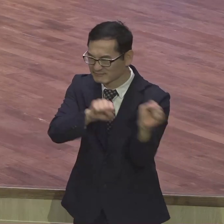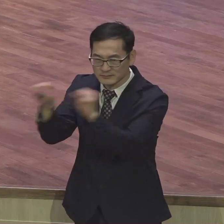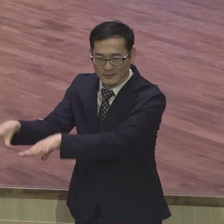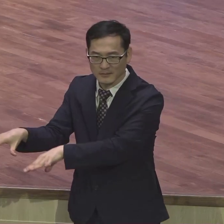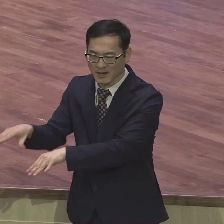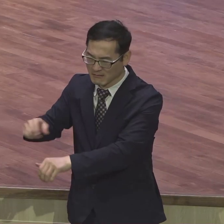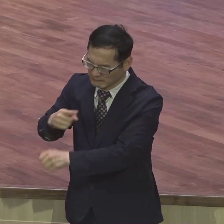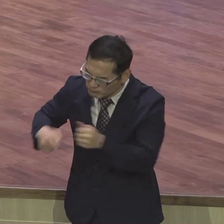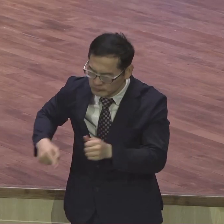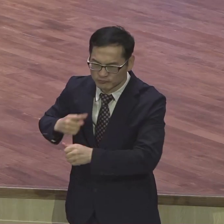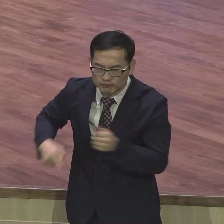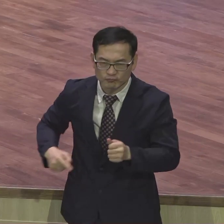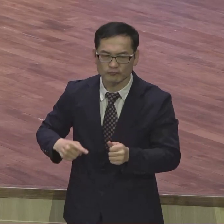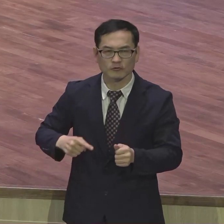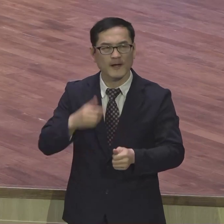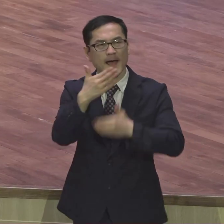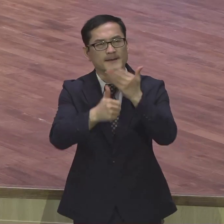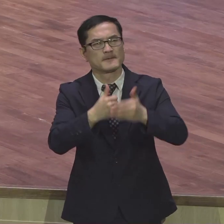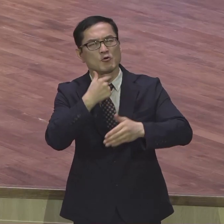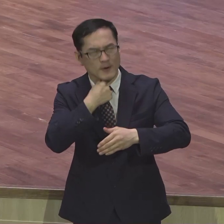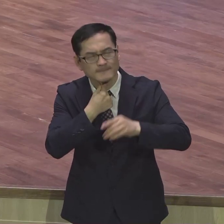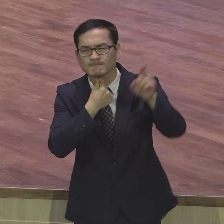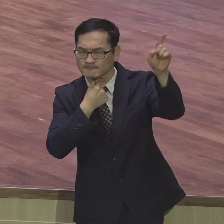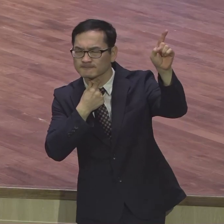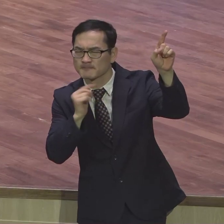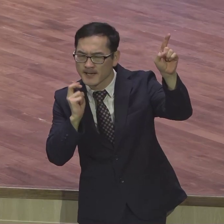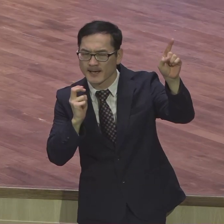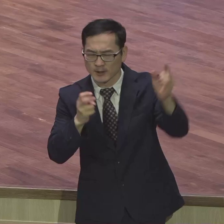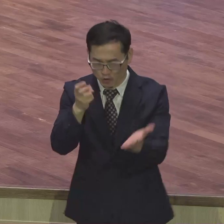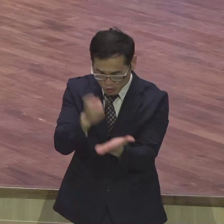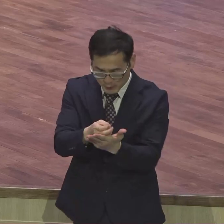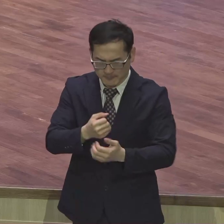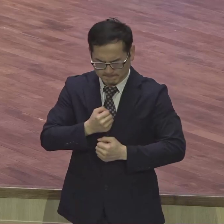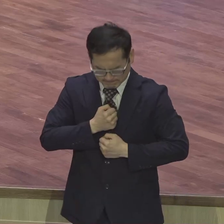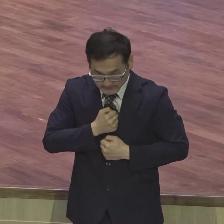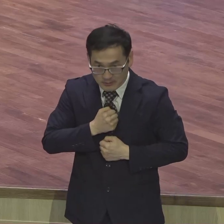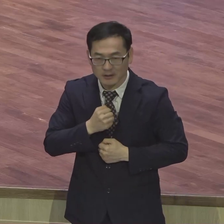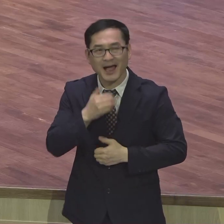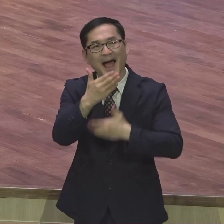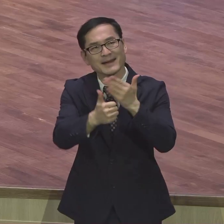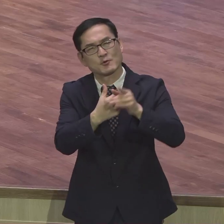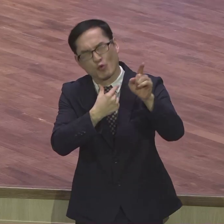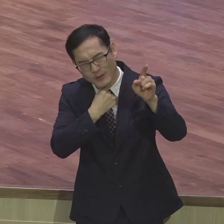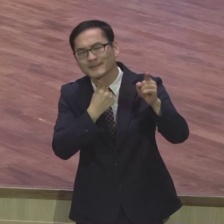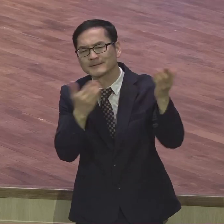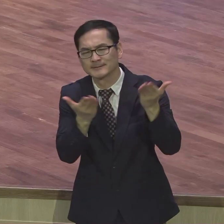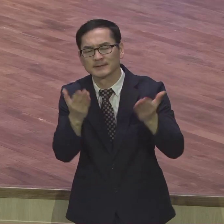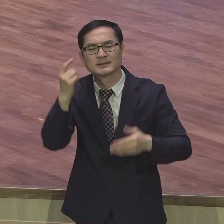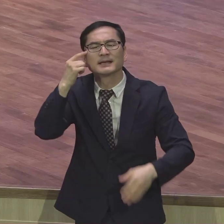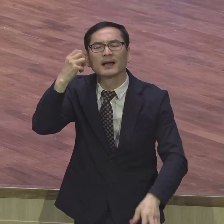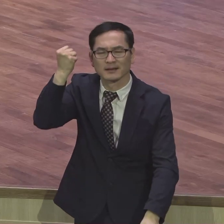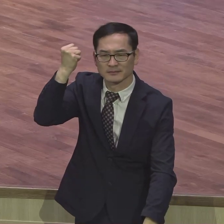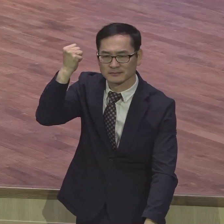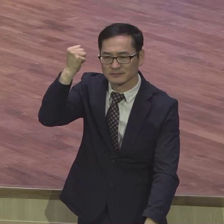하나님의 뜻이었고 율법을 지키는 것이 하나님을 원하는 하나님을 위해서 사는 것이라고